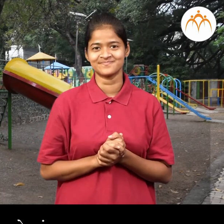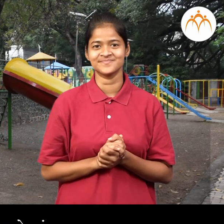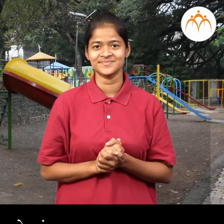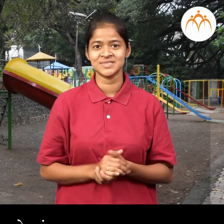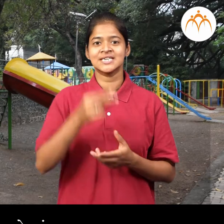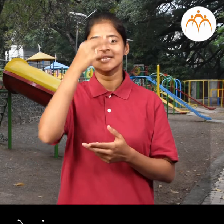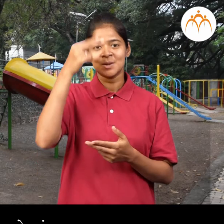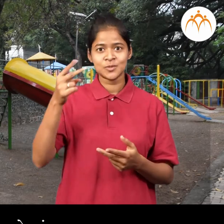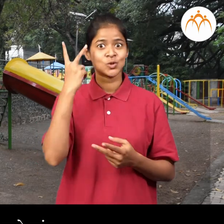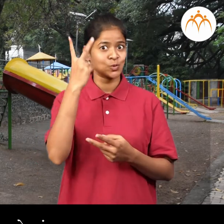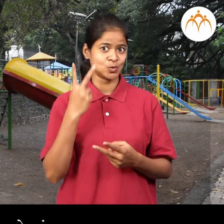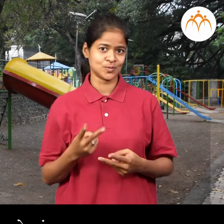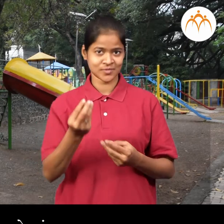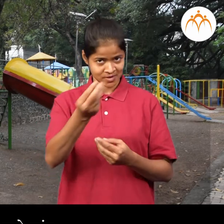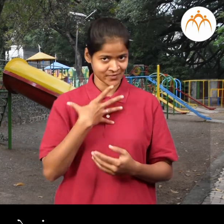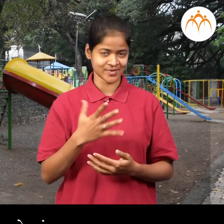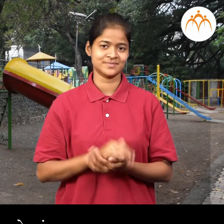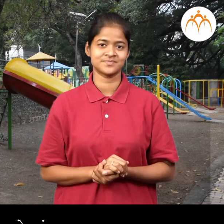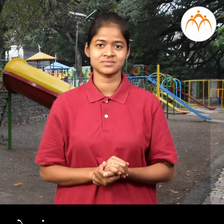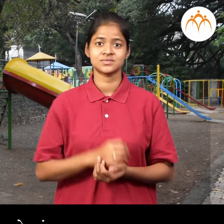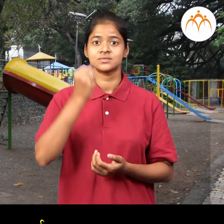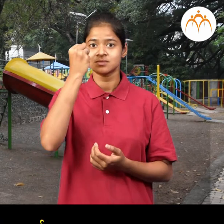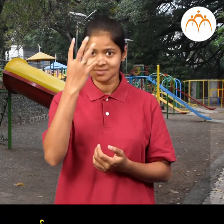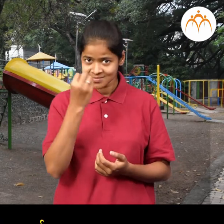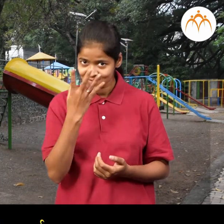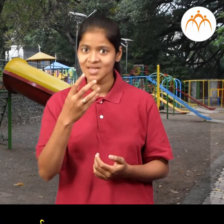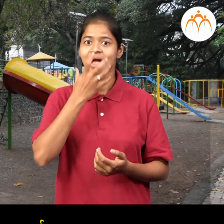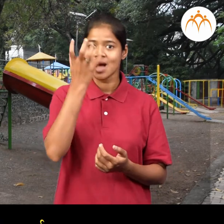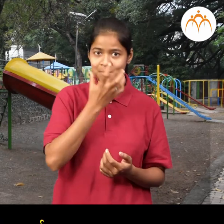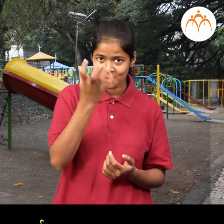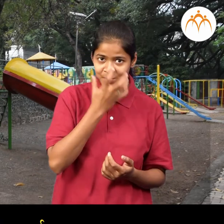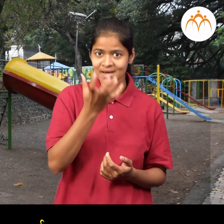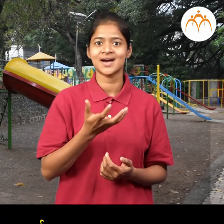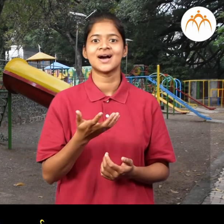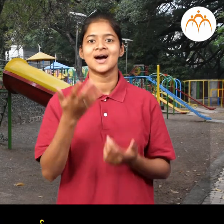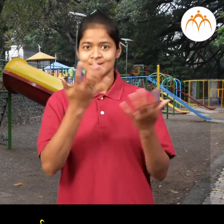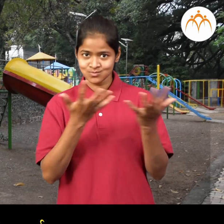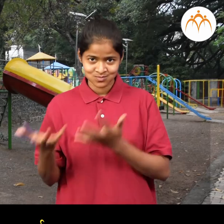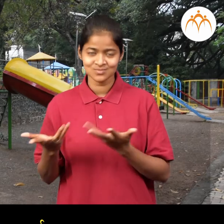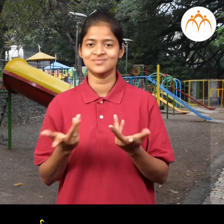प्रत्य की दोन नावे सांग फुले, फले, पदर्थ